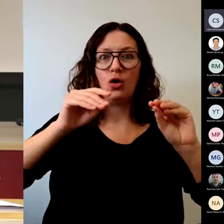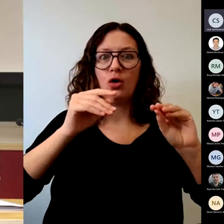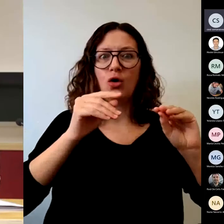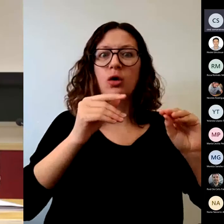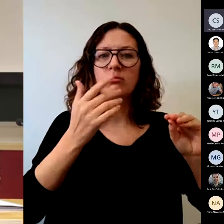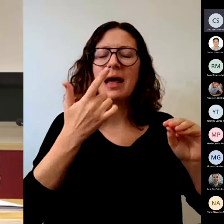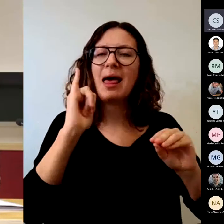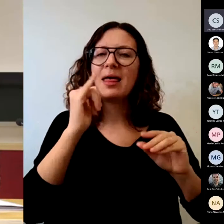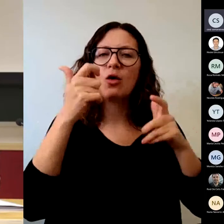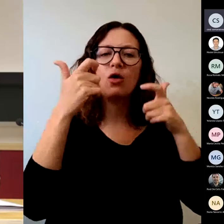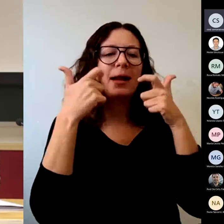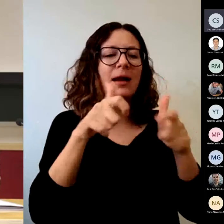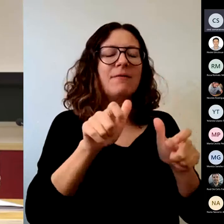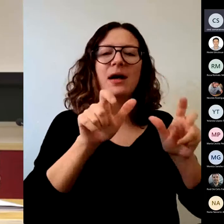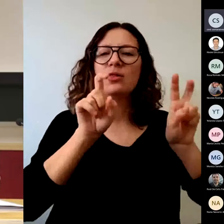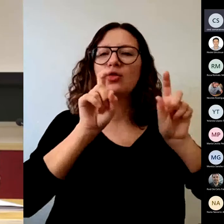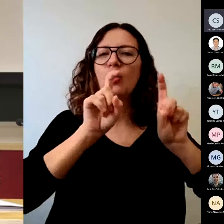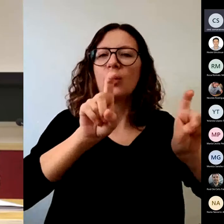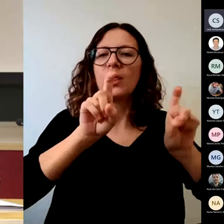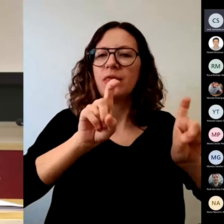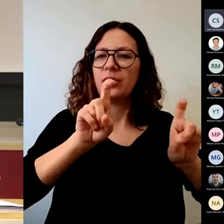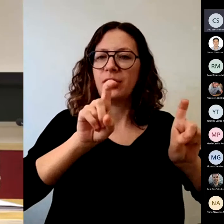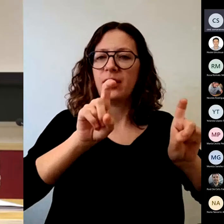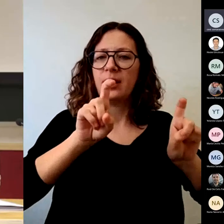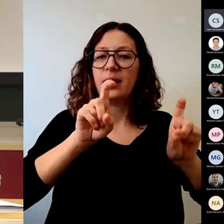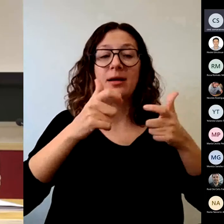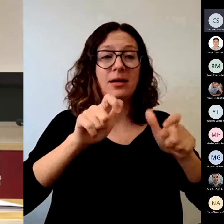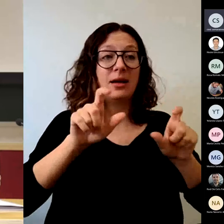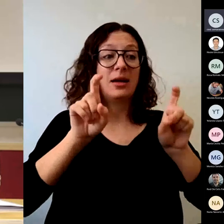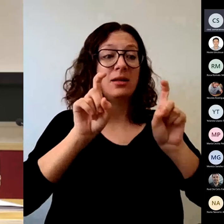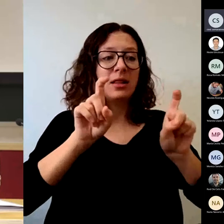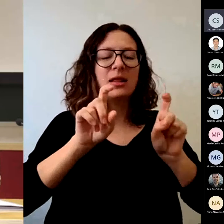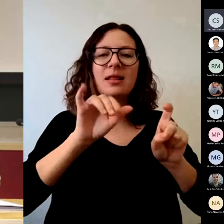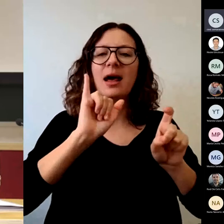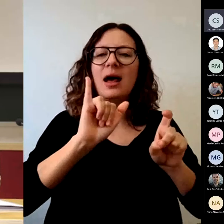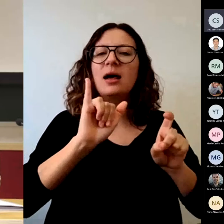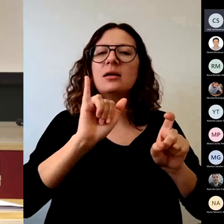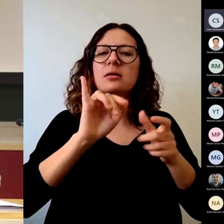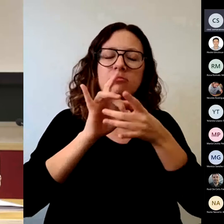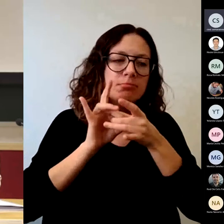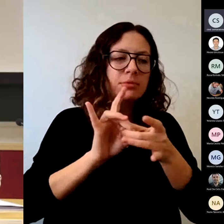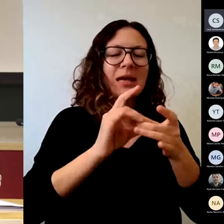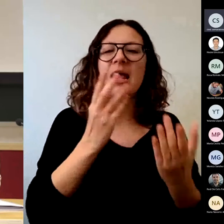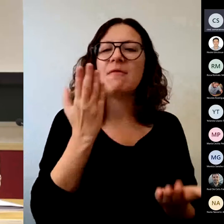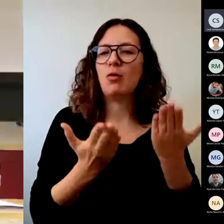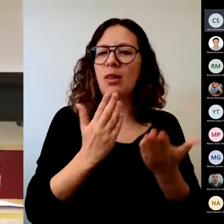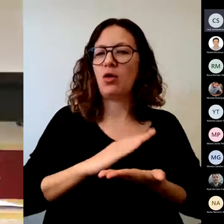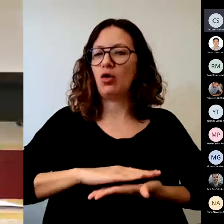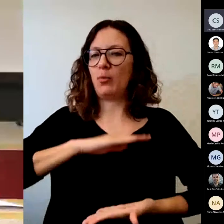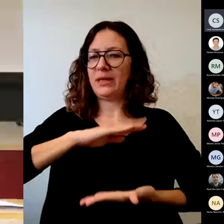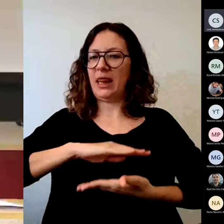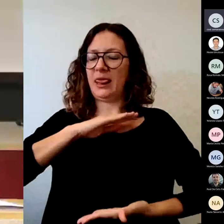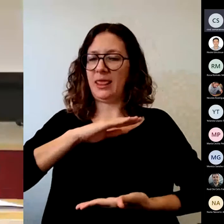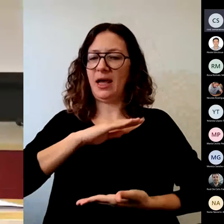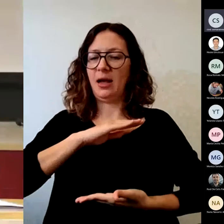docencia competencial donde tenemos competencias establecidas para evaluación competencial. Por lo tanto,